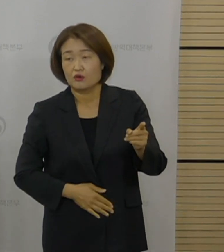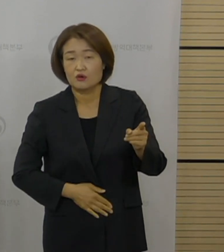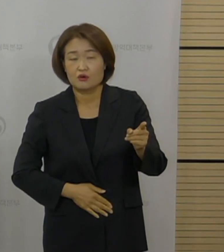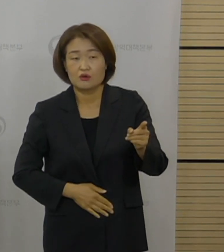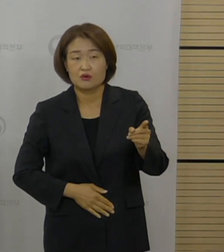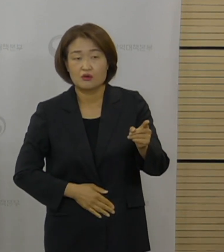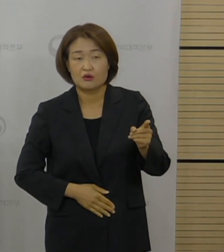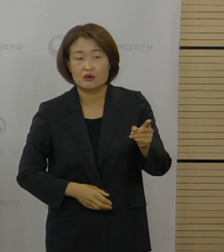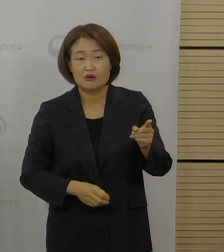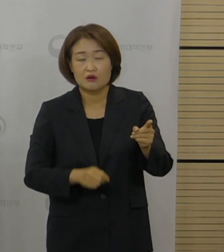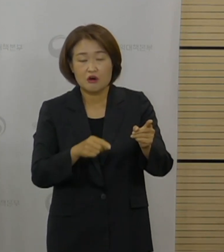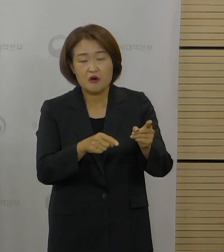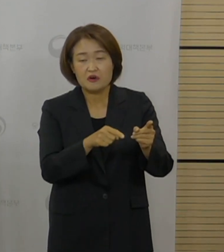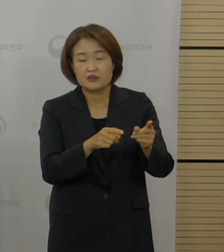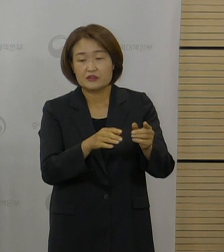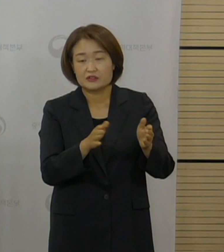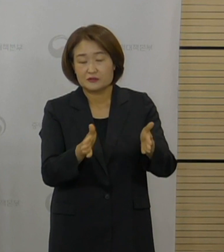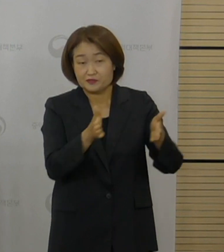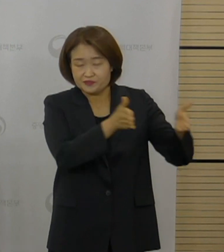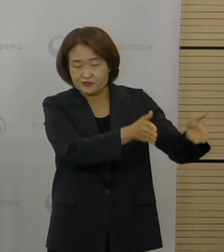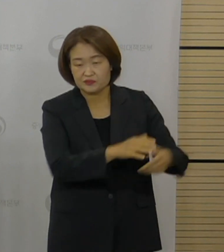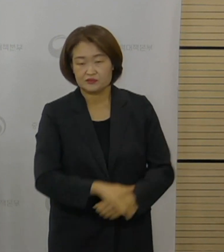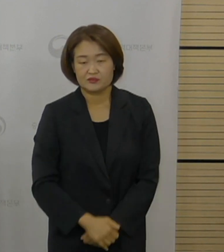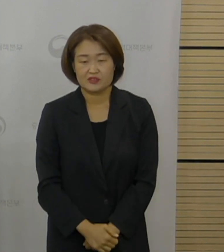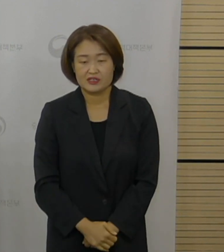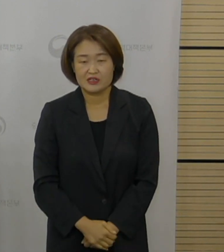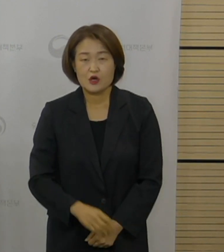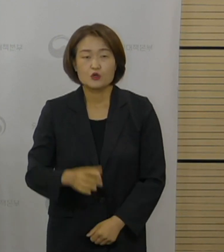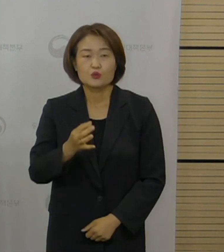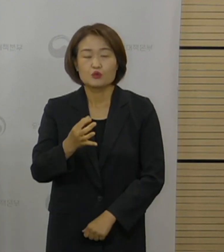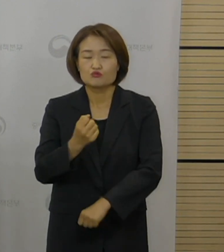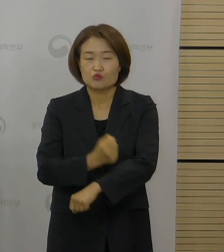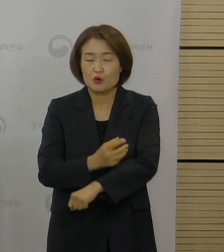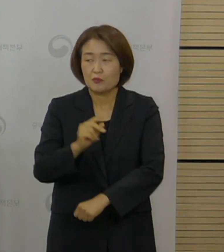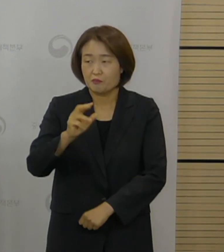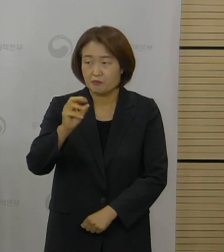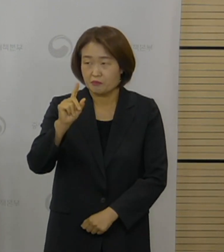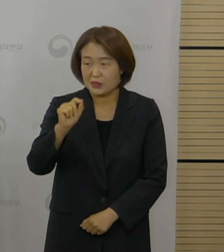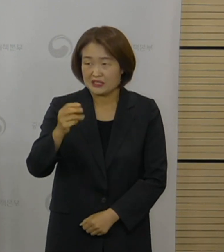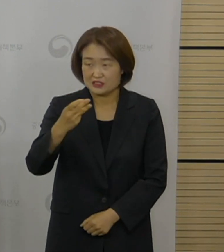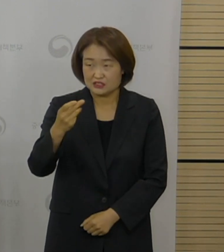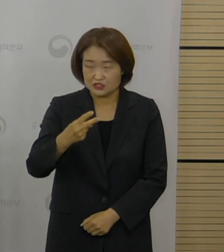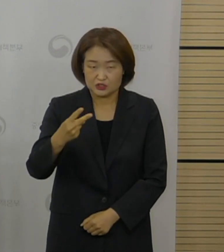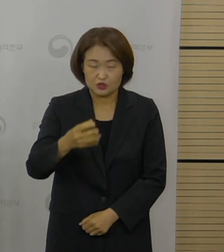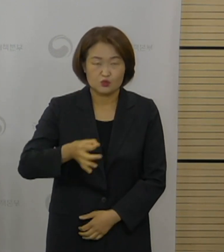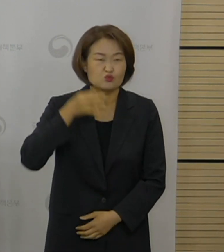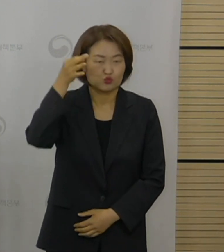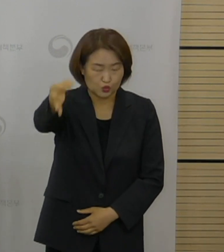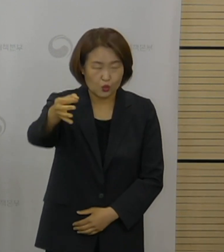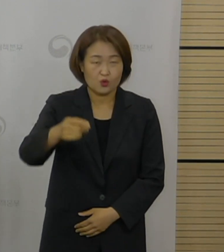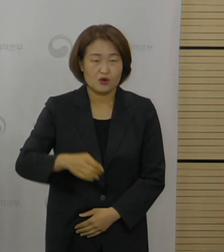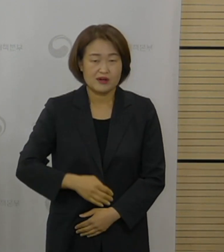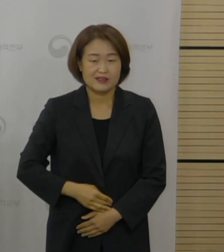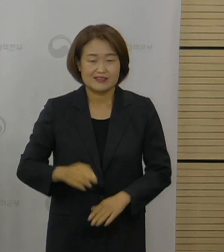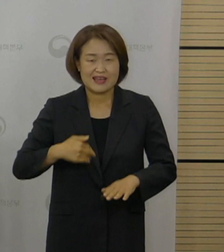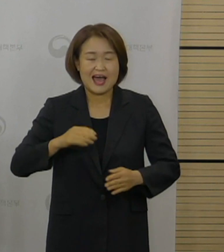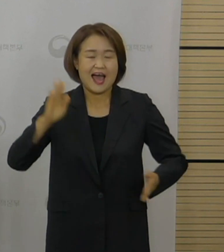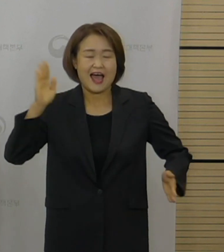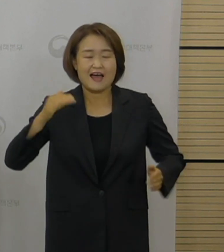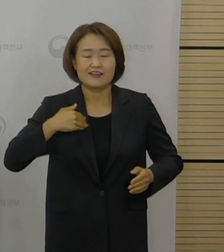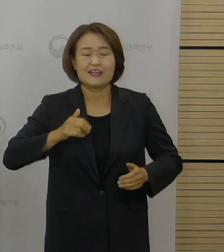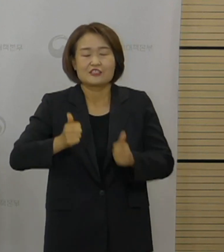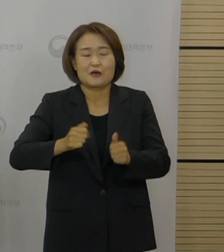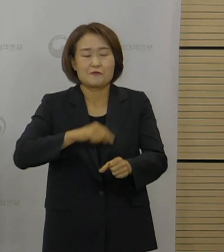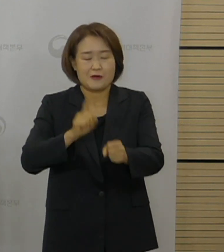원의 응시료를 지불한 후에 허위 신청에서 확실하게 백신 접종을 받으려는 이들이 있을 것으로 보입니다. 기